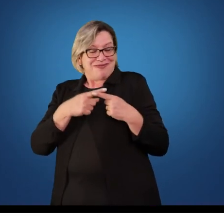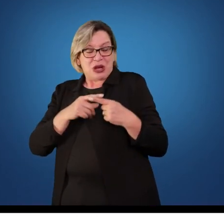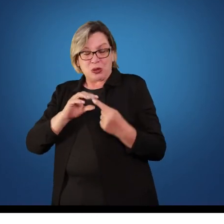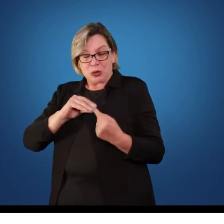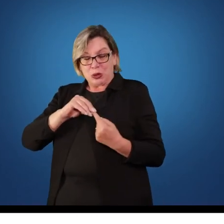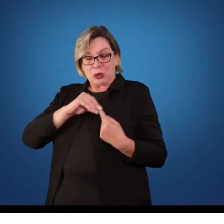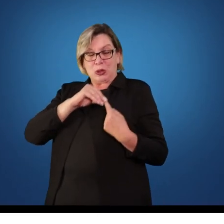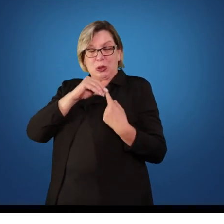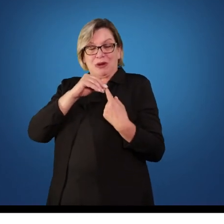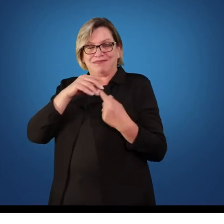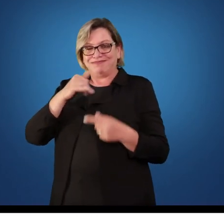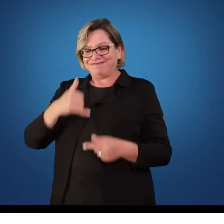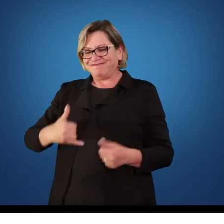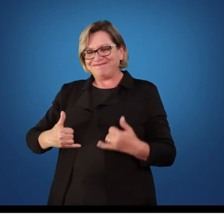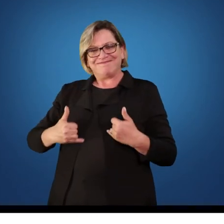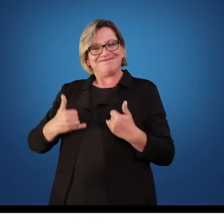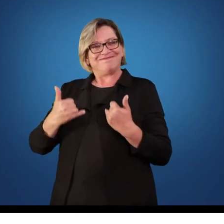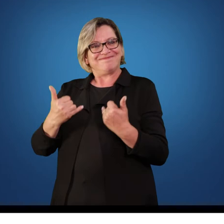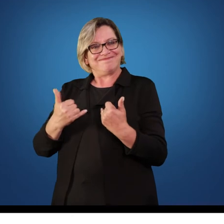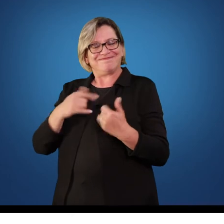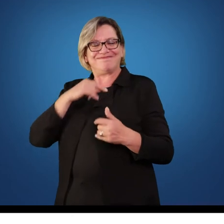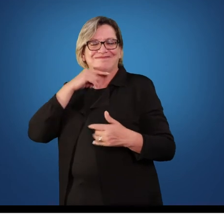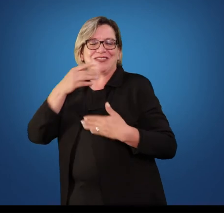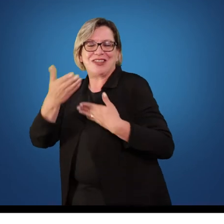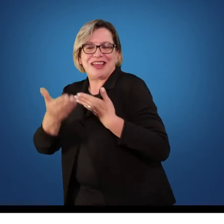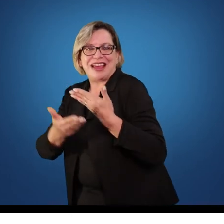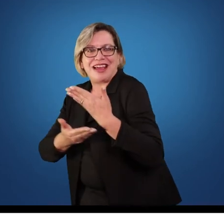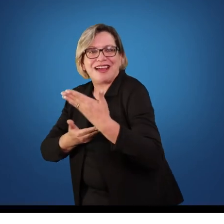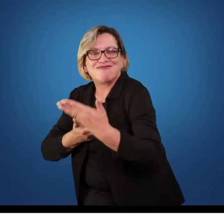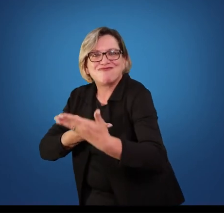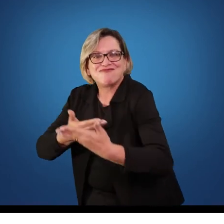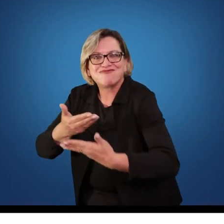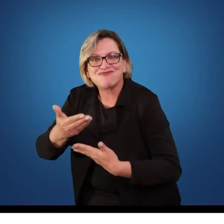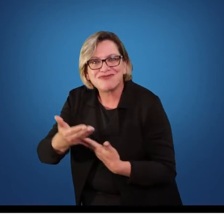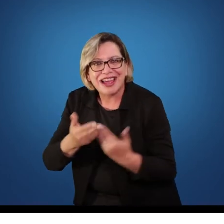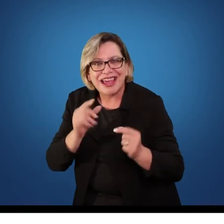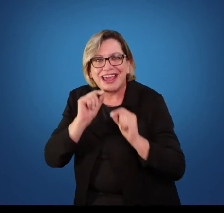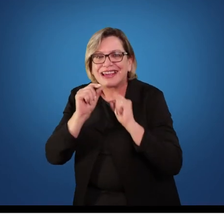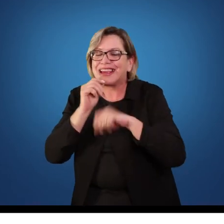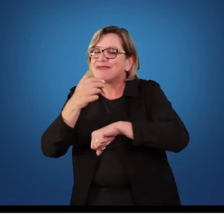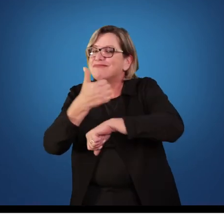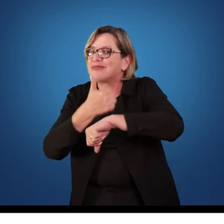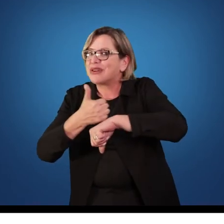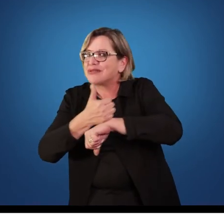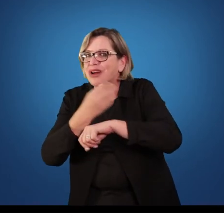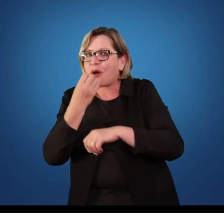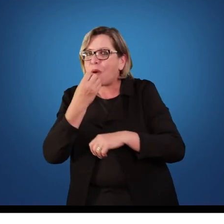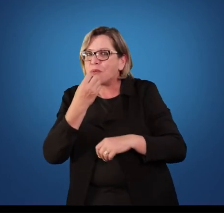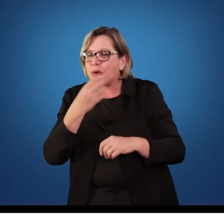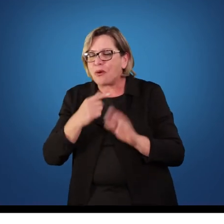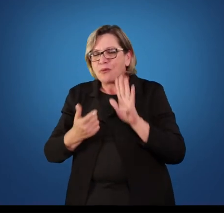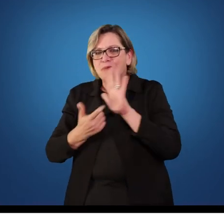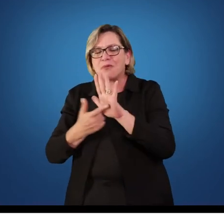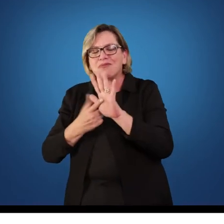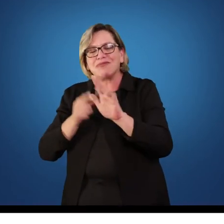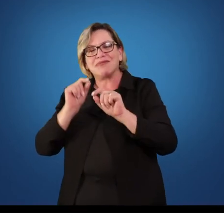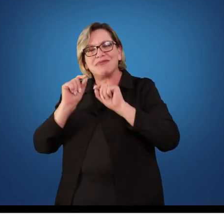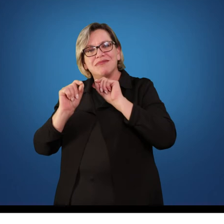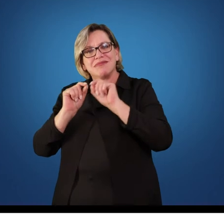professor é aquele que consegue interagir com os alunos, mostra que é o professor que direciona as ações, mas consegue fazer com que os alunos façam